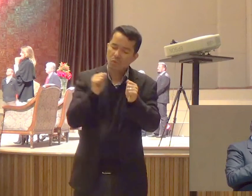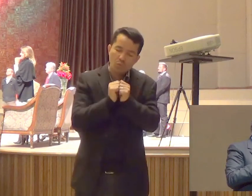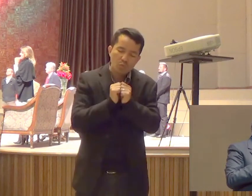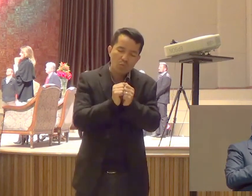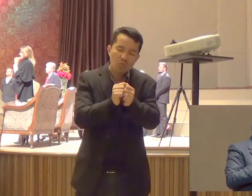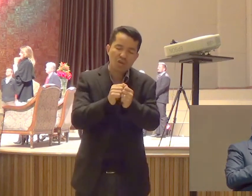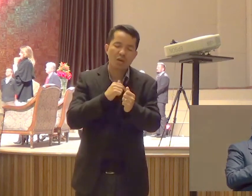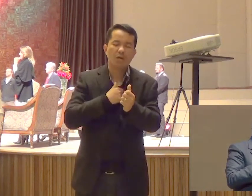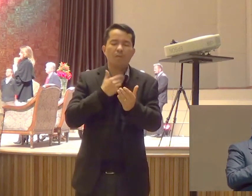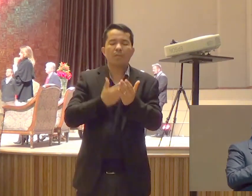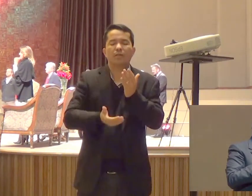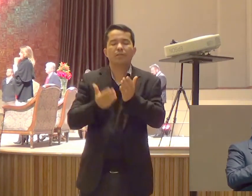encontrado Pela tua graça